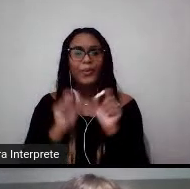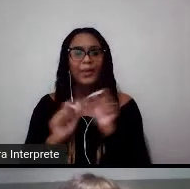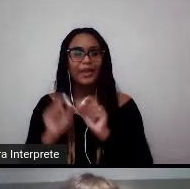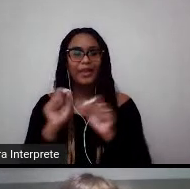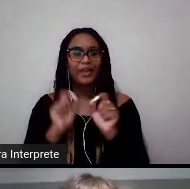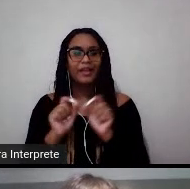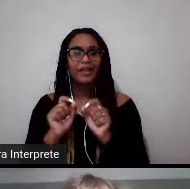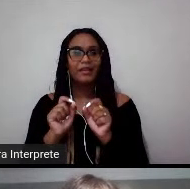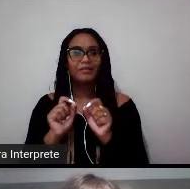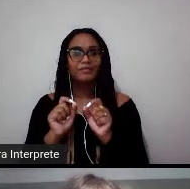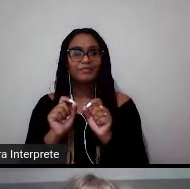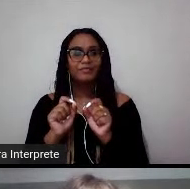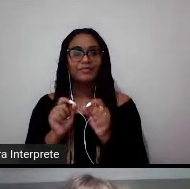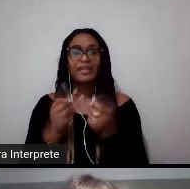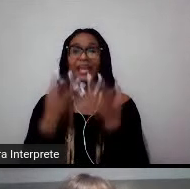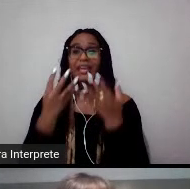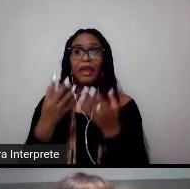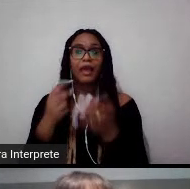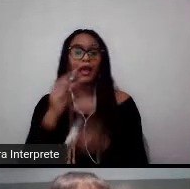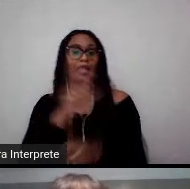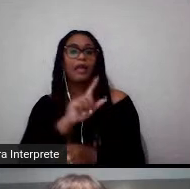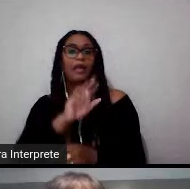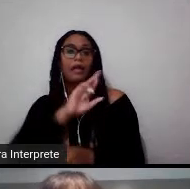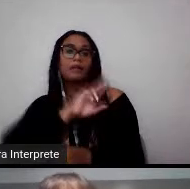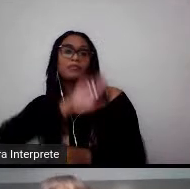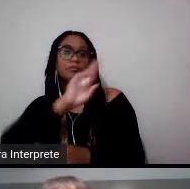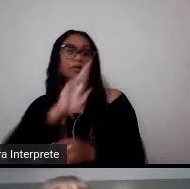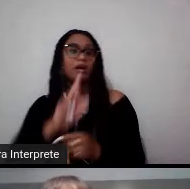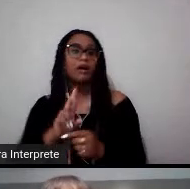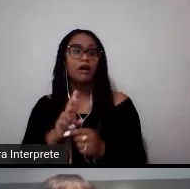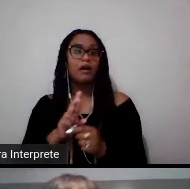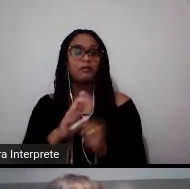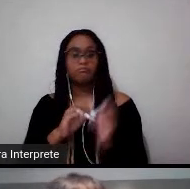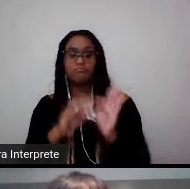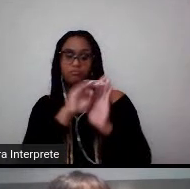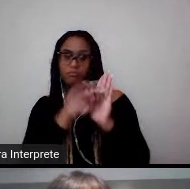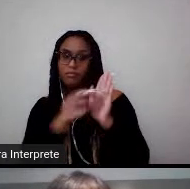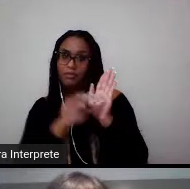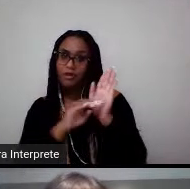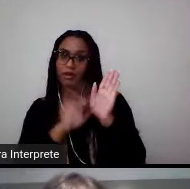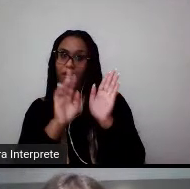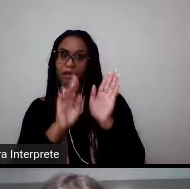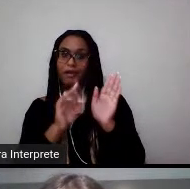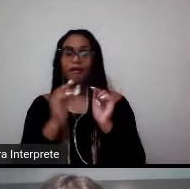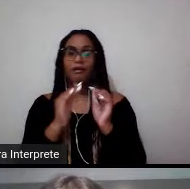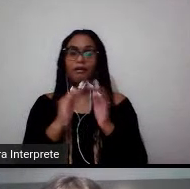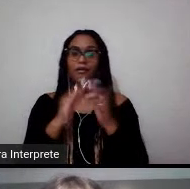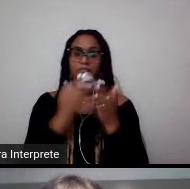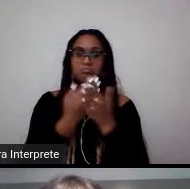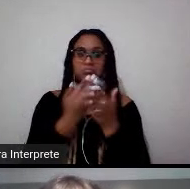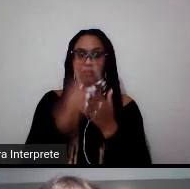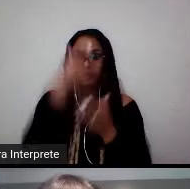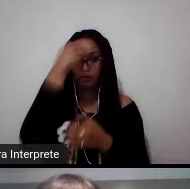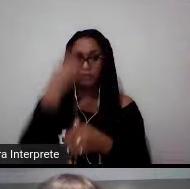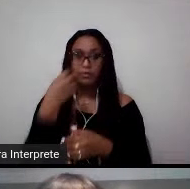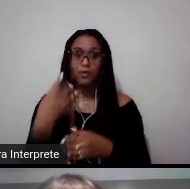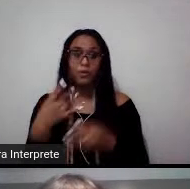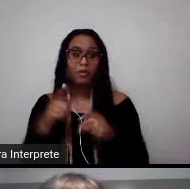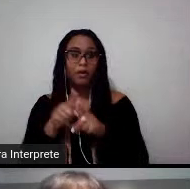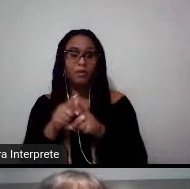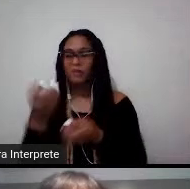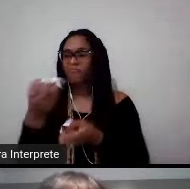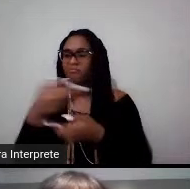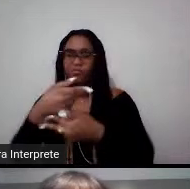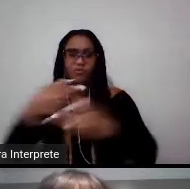capacidade de liderança, bom histórico acadêmico e habilidades interpessoais. E esse objetivo é